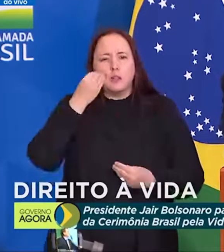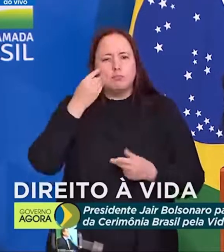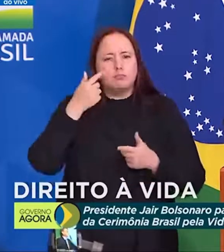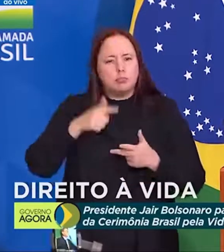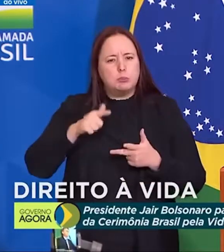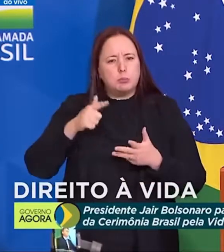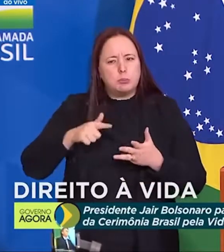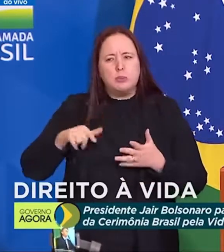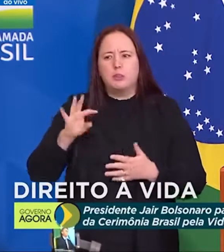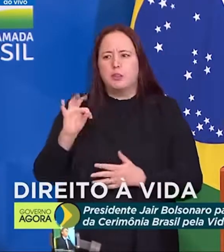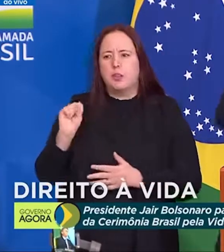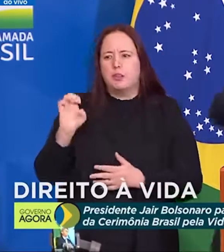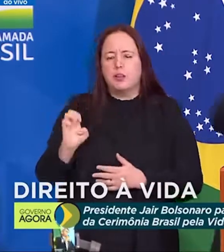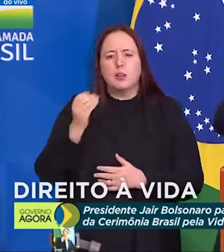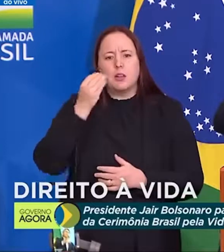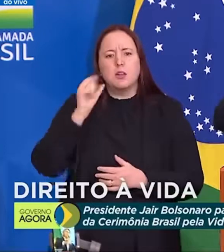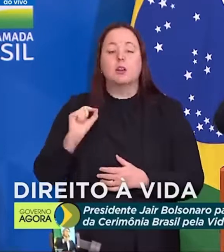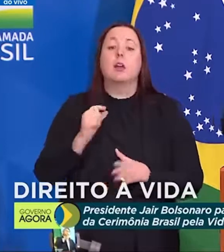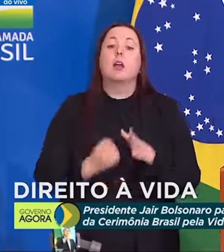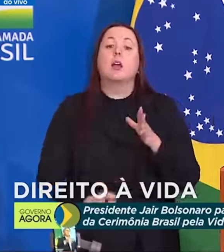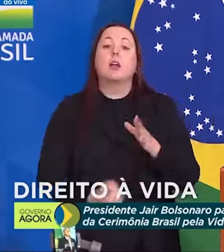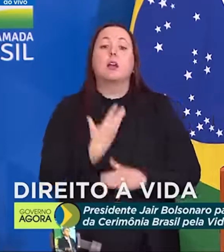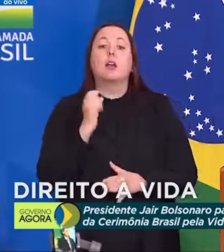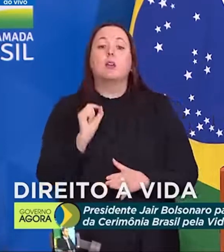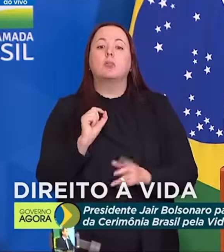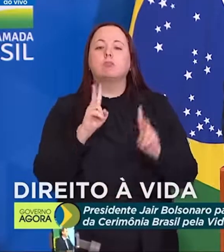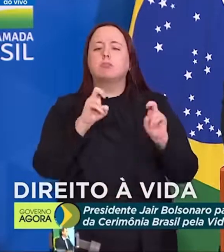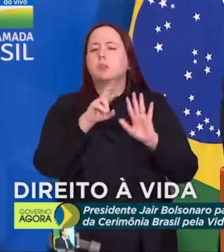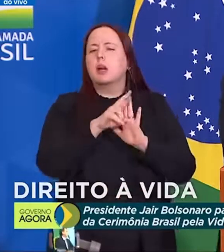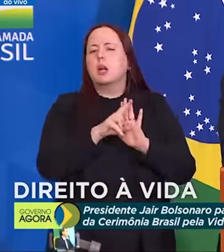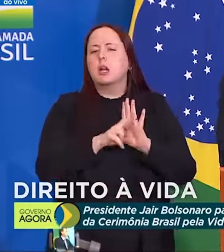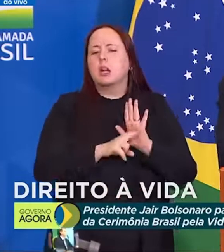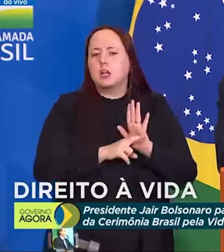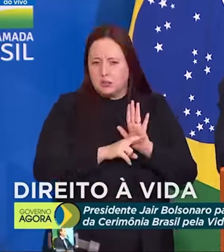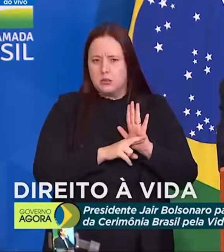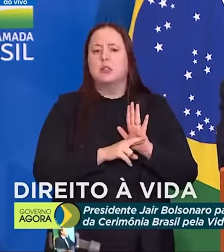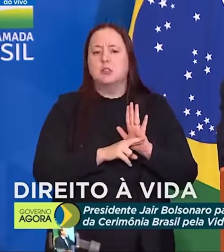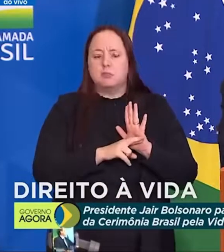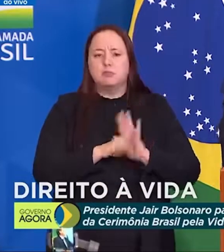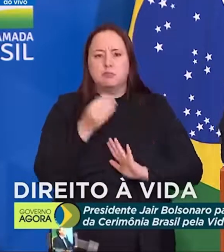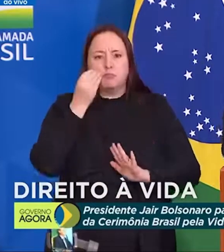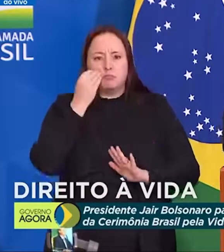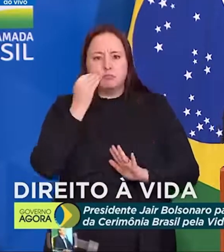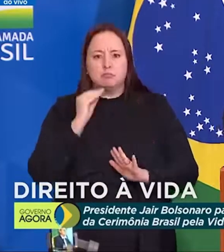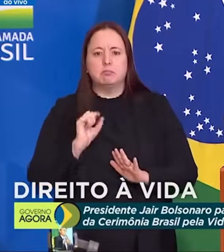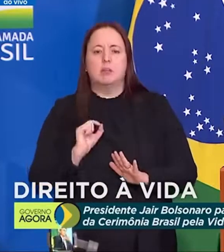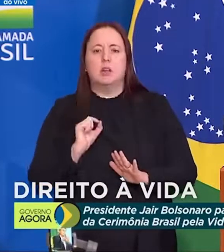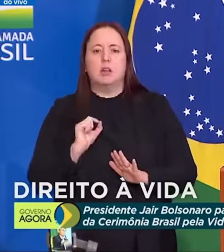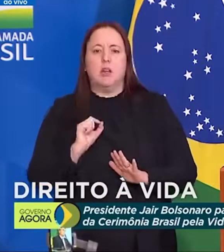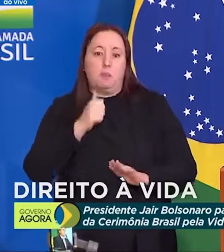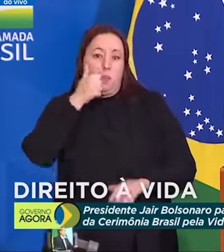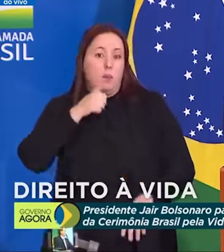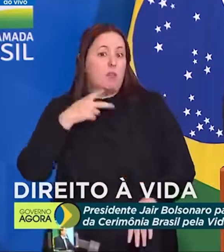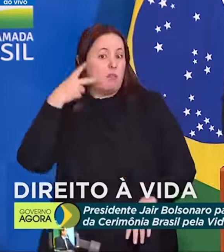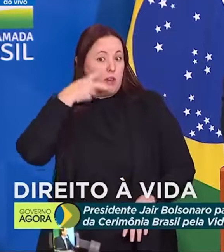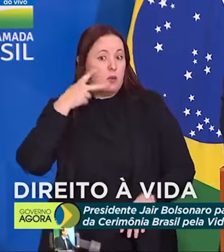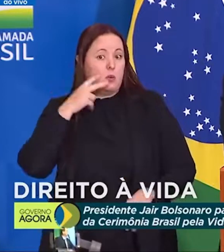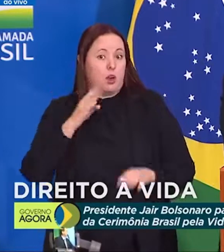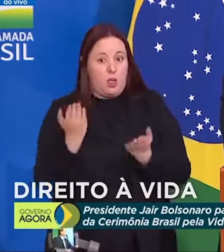formas no TSE criar uma jurisprudência ao tentar caçar uma vereadora evangélica